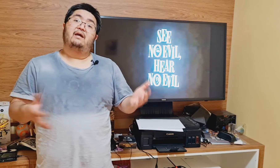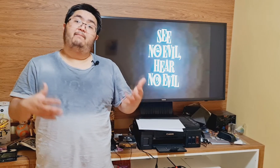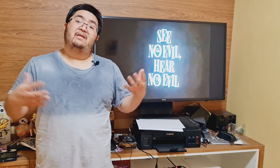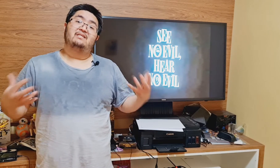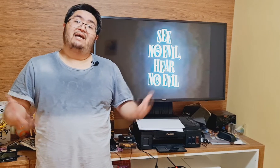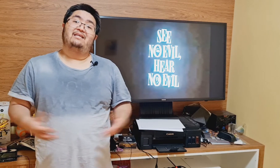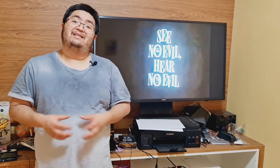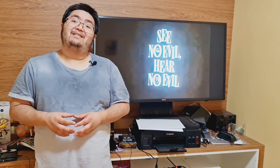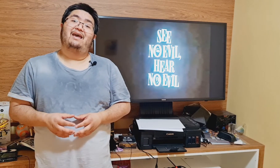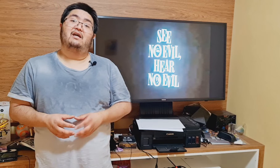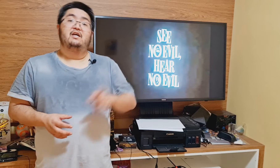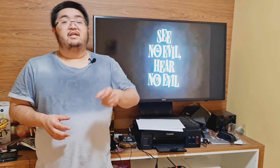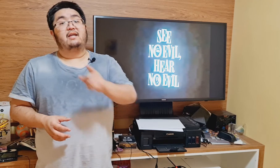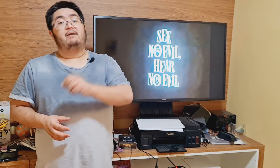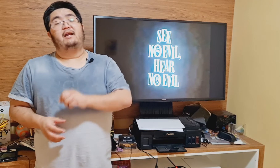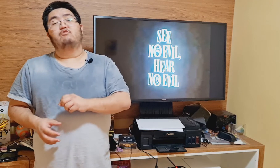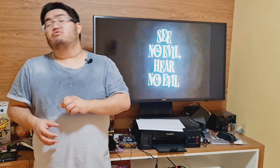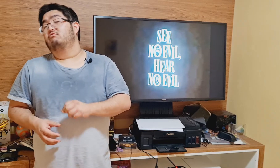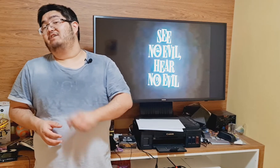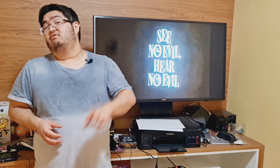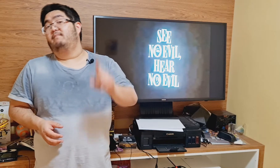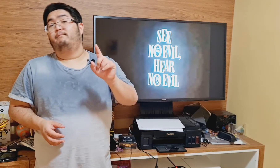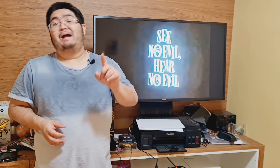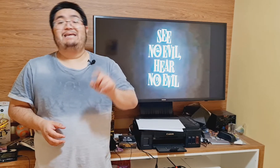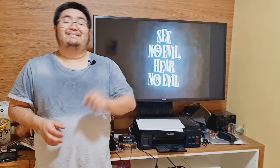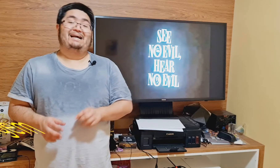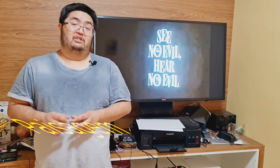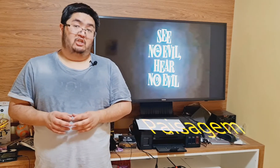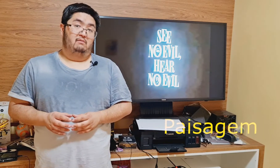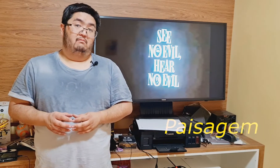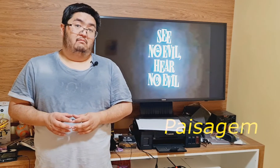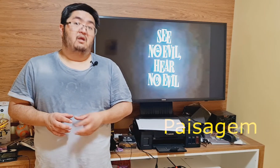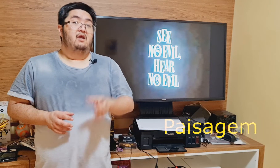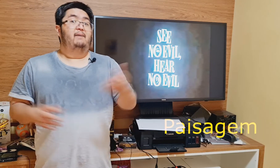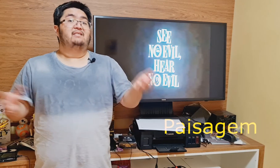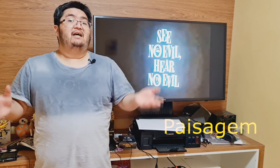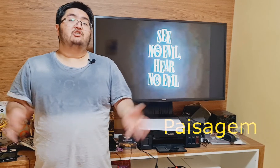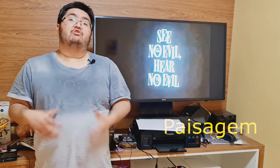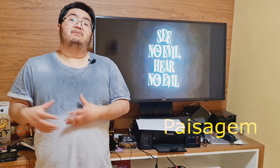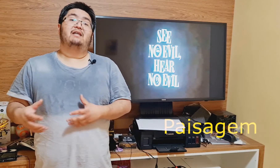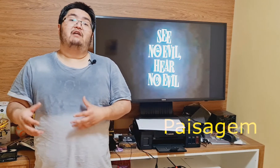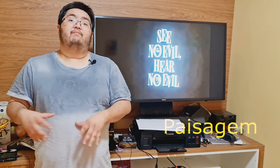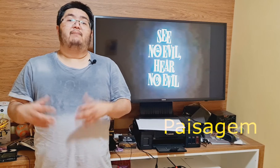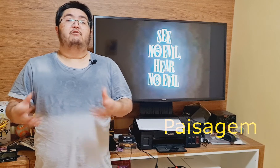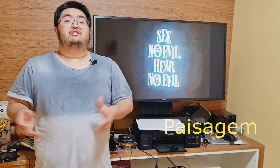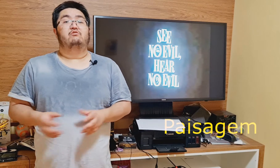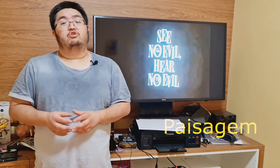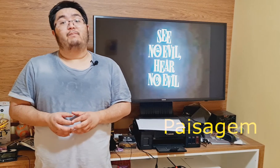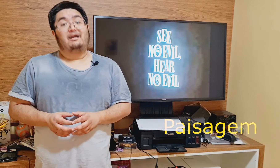repensar esta ideia e trabalhar com o conceito de paisagem. Paisagem é o nome dado para a porção do espaço